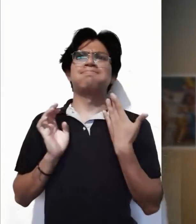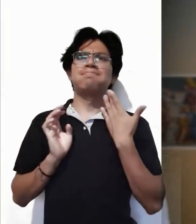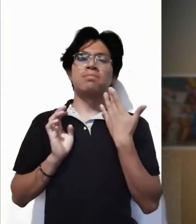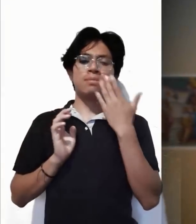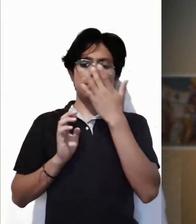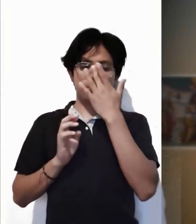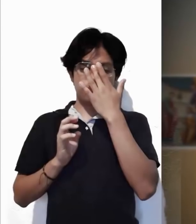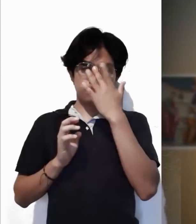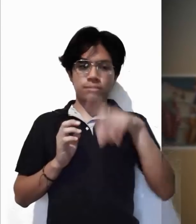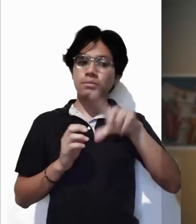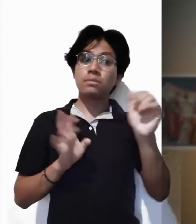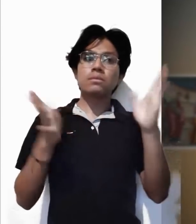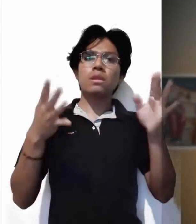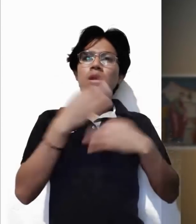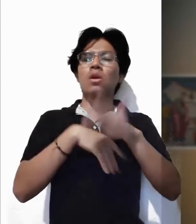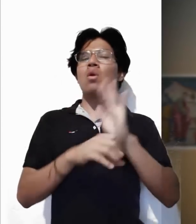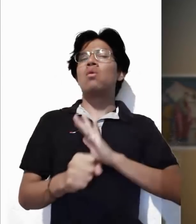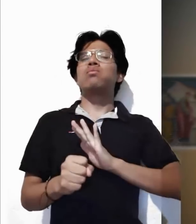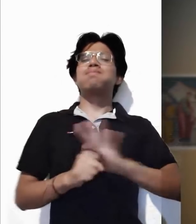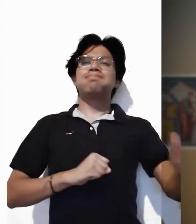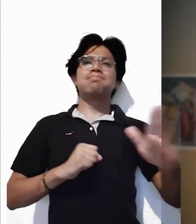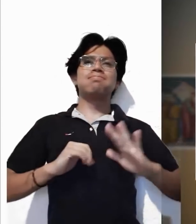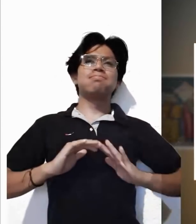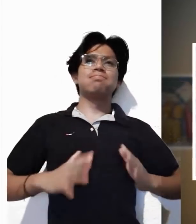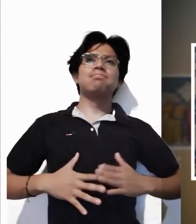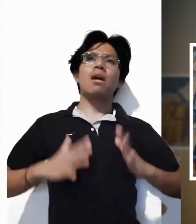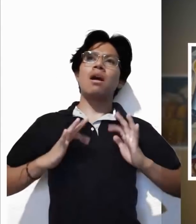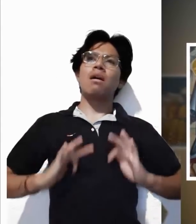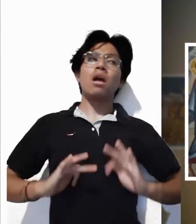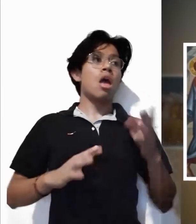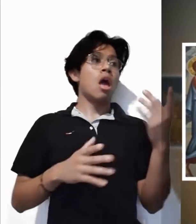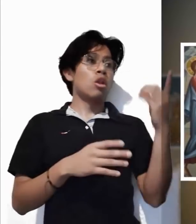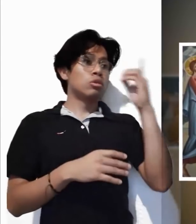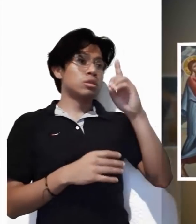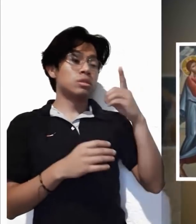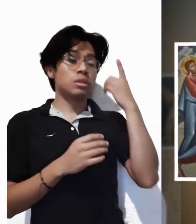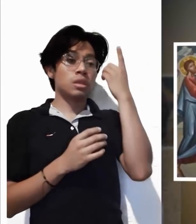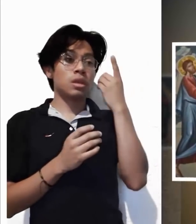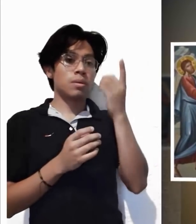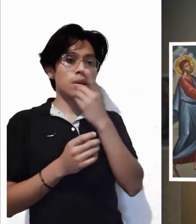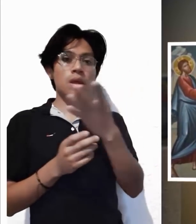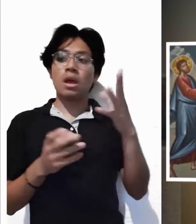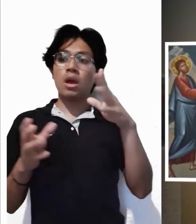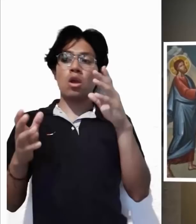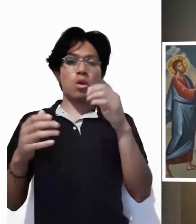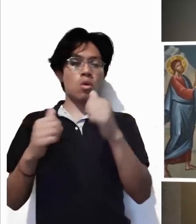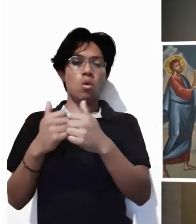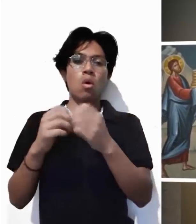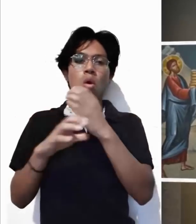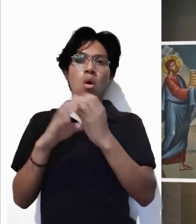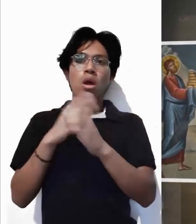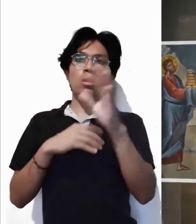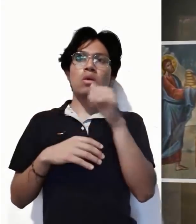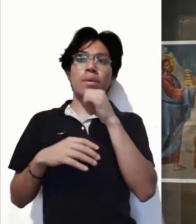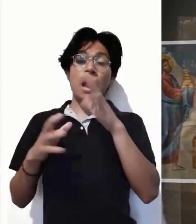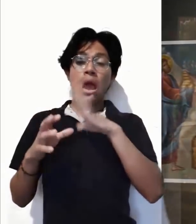quisieron. Después de que todos se saciaron, dijo a sus discípulos, Recojan los pedazos sobrantes para